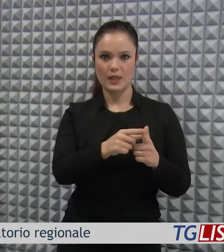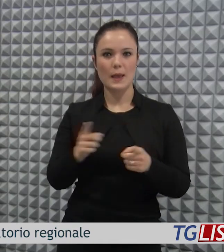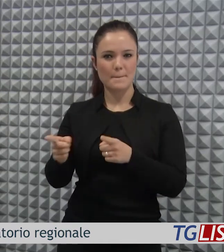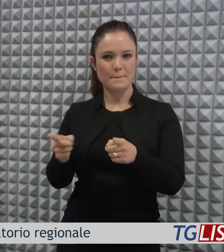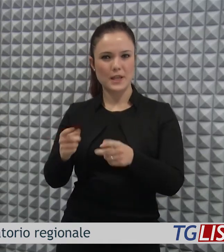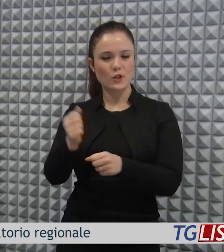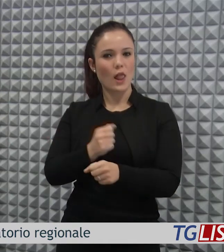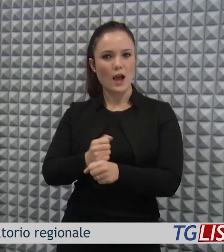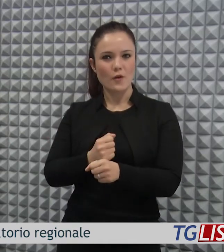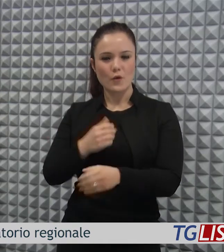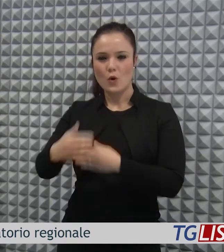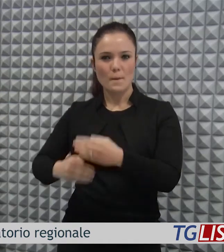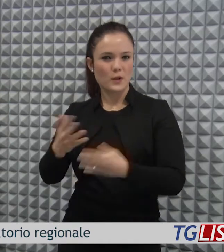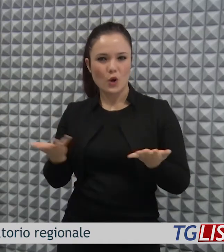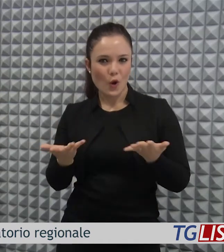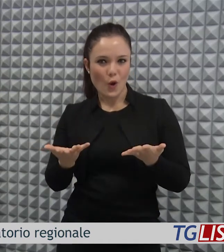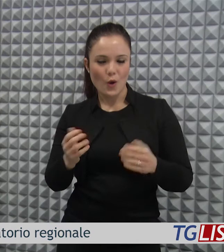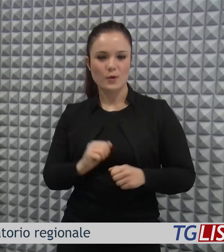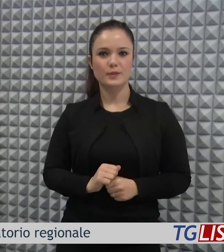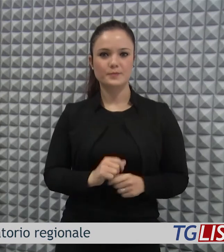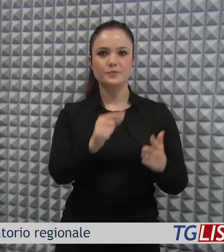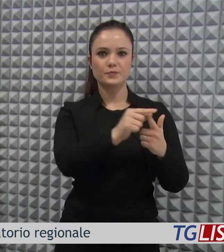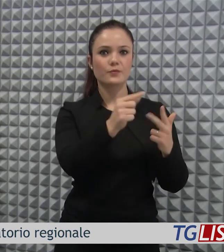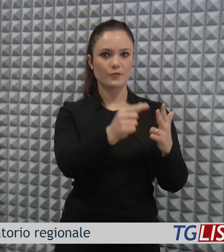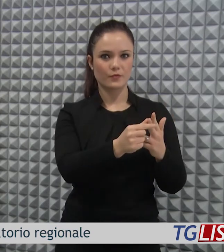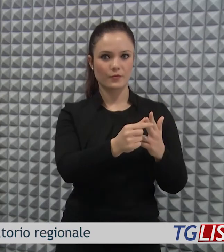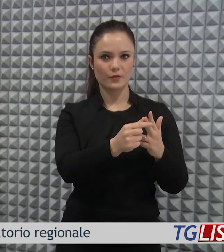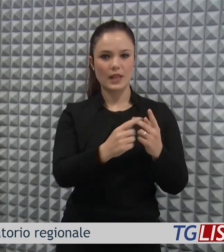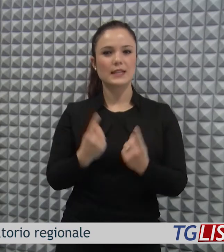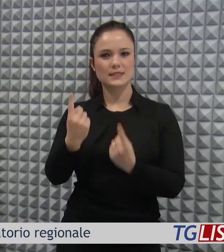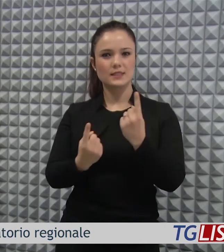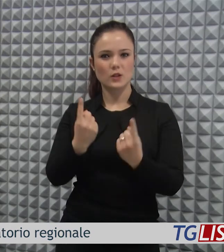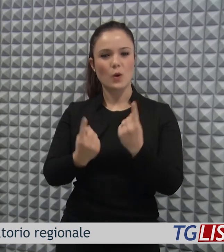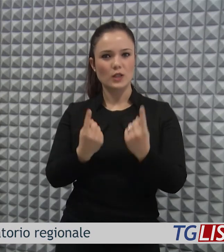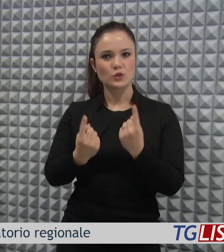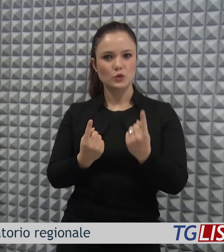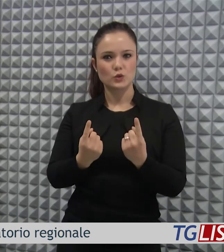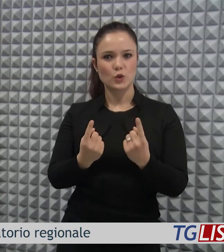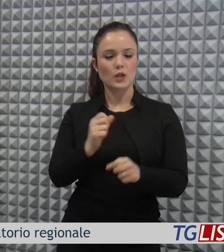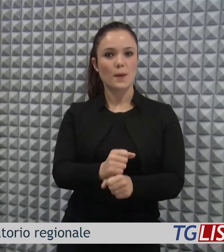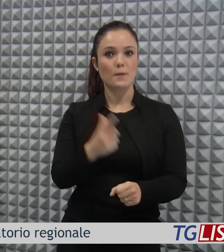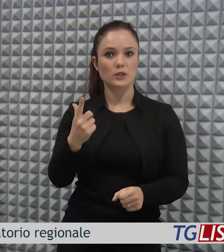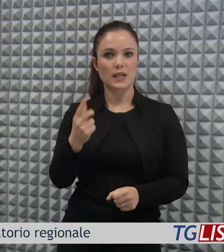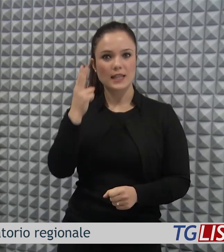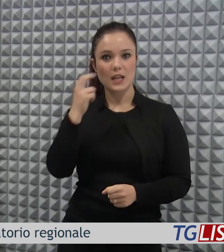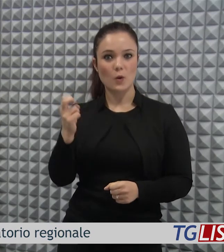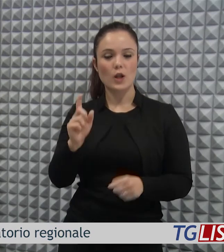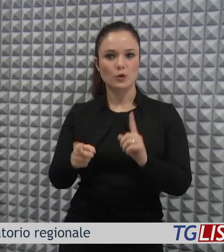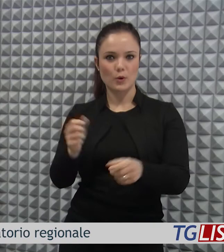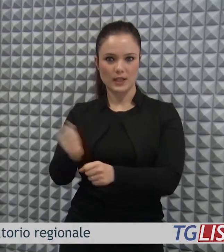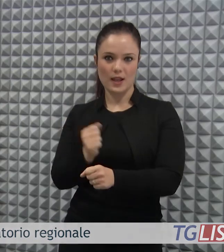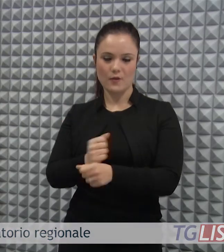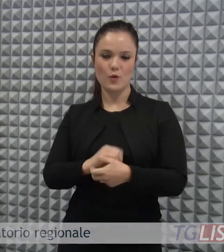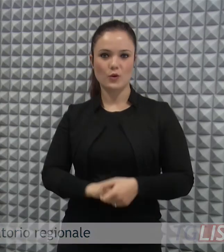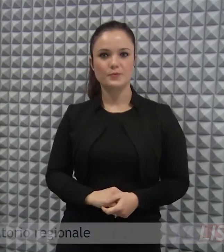occupazionali di medio periodo, sui particolari fenomeni rilevanti per le politiche del lavoro.